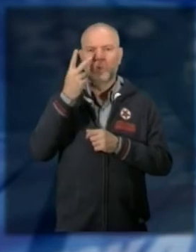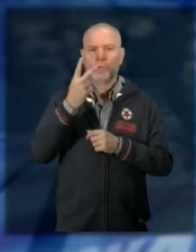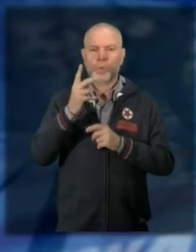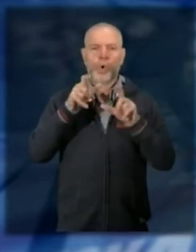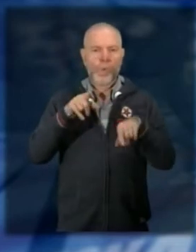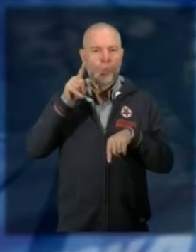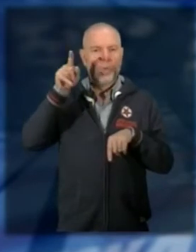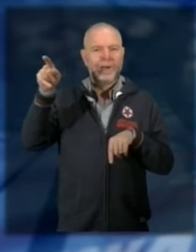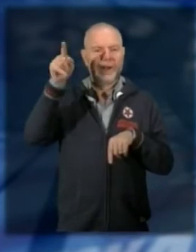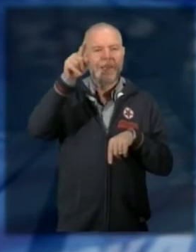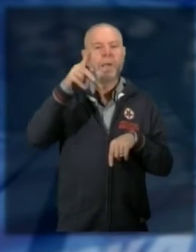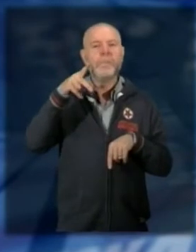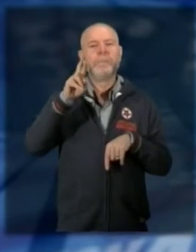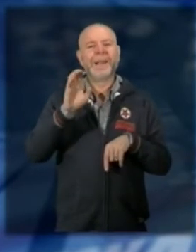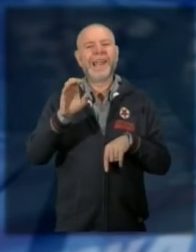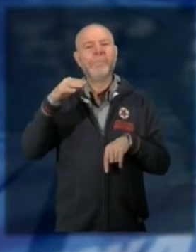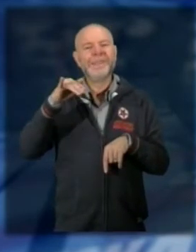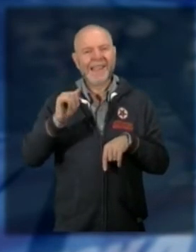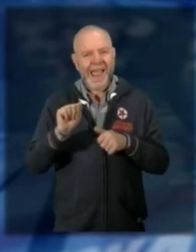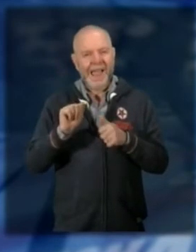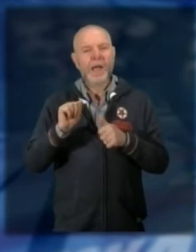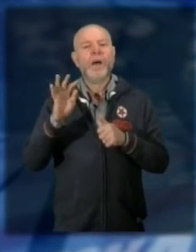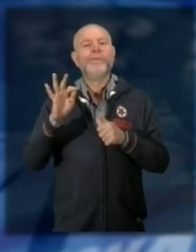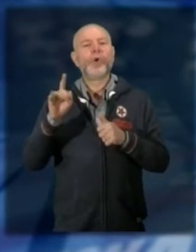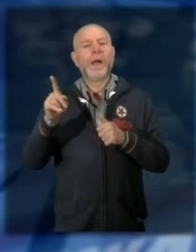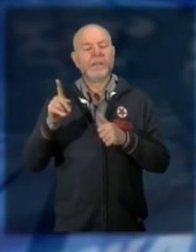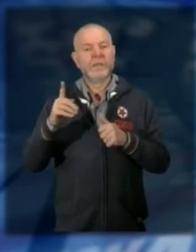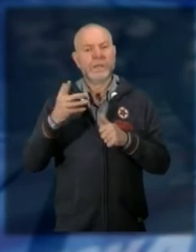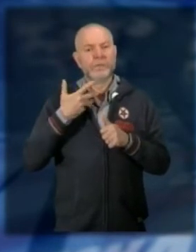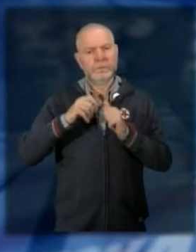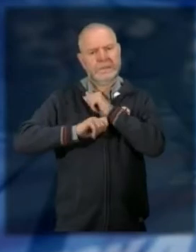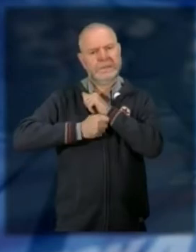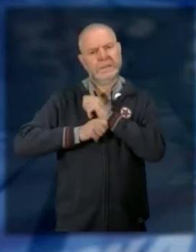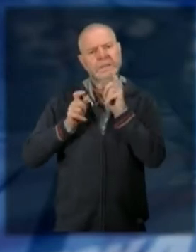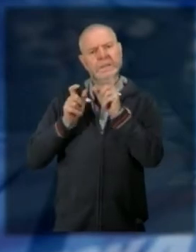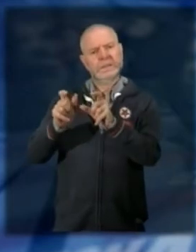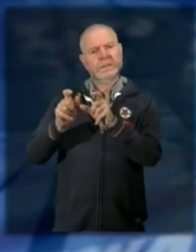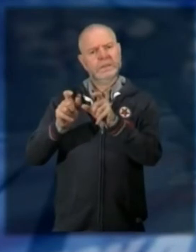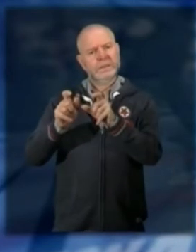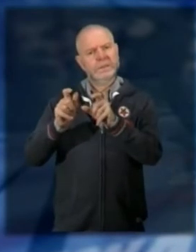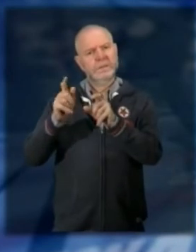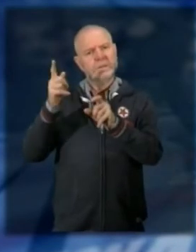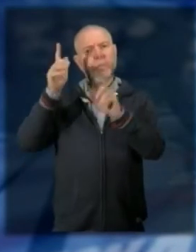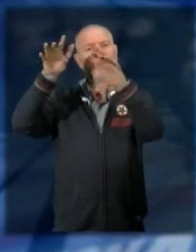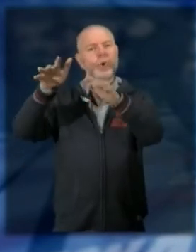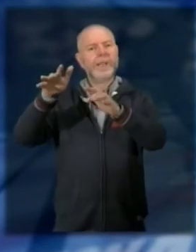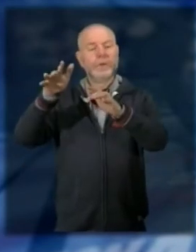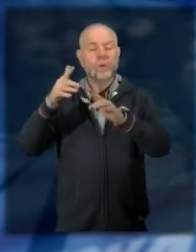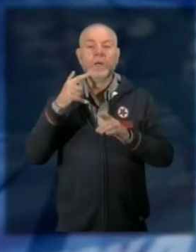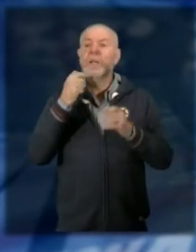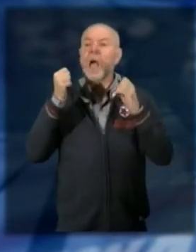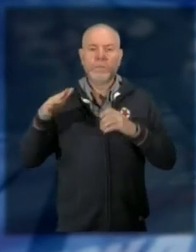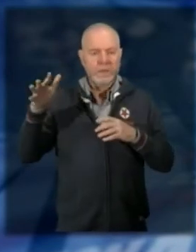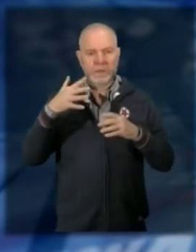fatto ricorso al tribunale amministrativo contro l'appesantimento dei vincoli delle zone protette vincoli che penalizzano chi vive in montagna